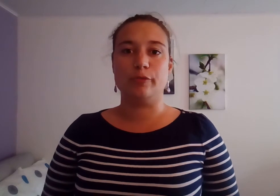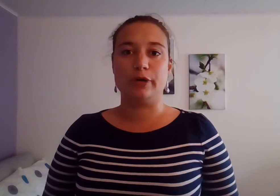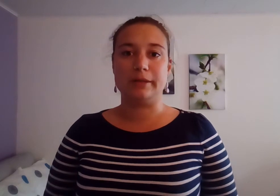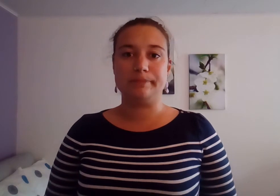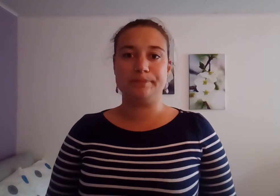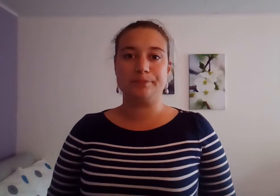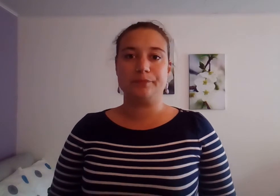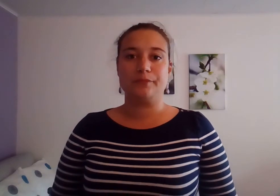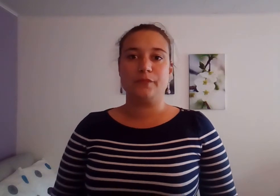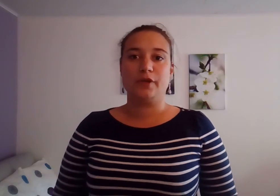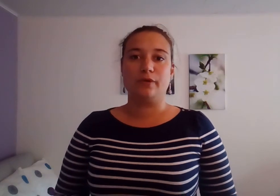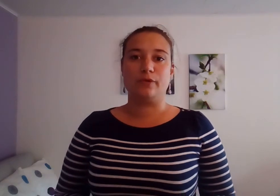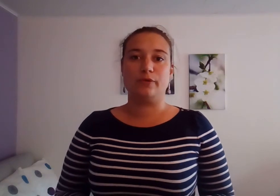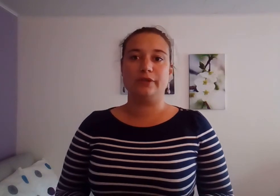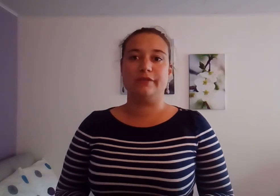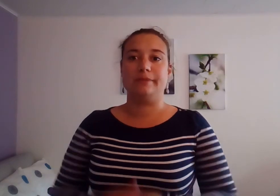moment-là. On y va.